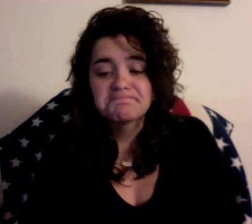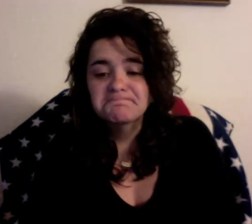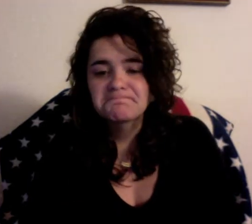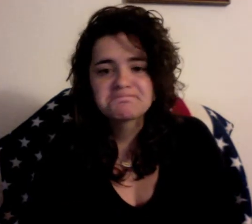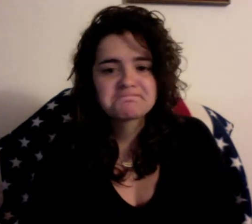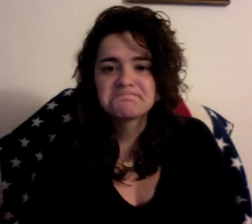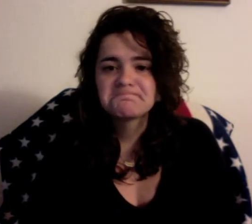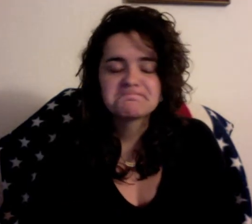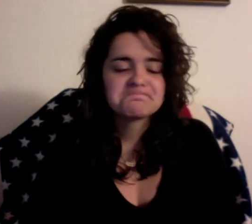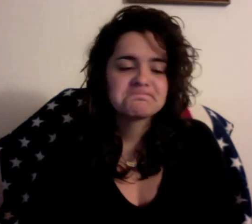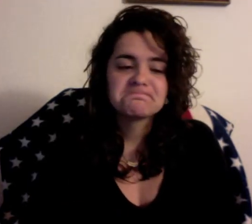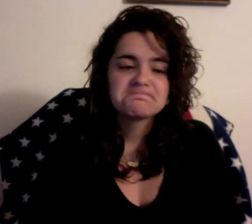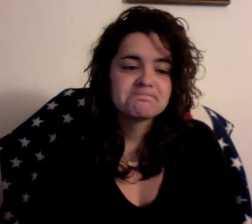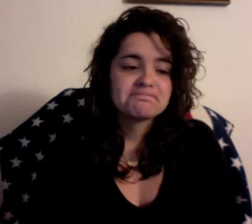hay un sitio para que te haga un dedo. Es verdad.